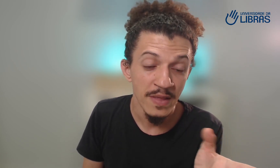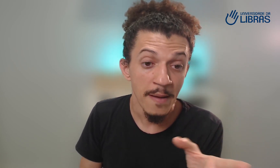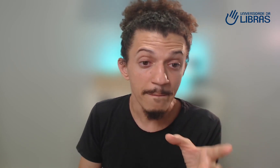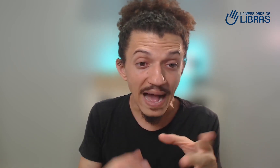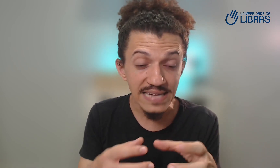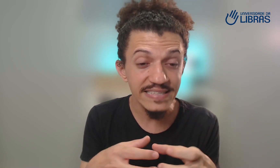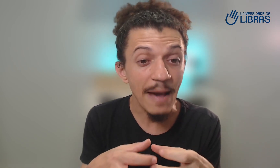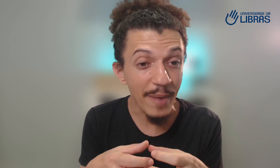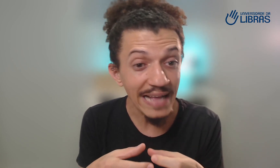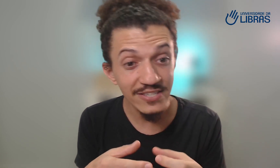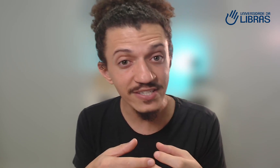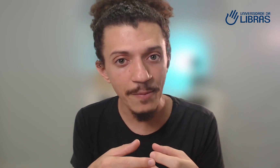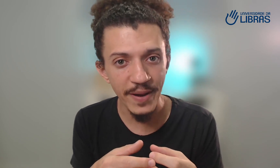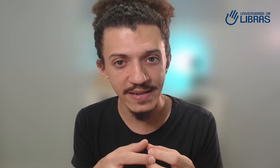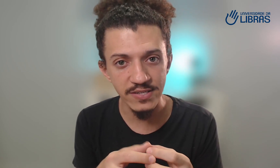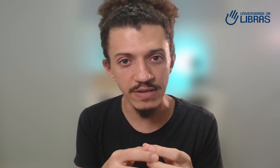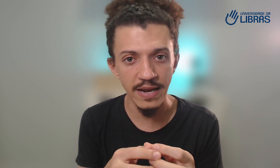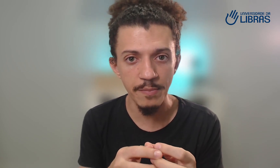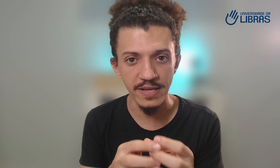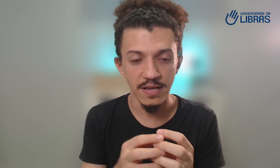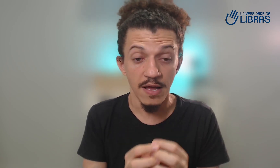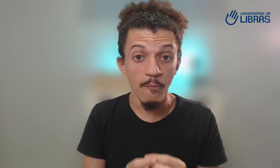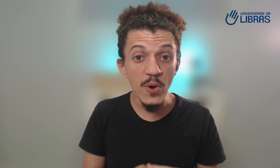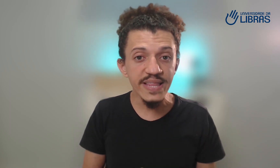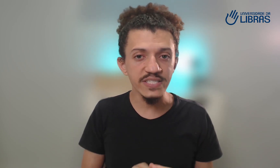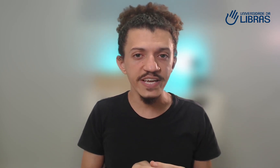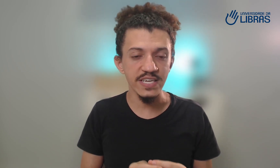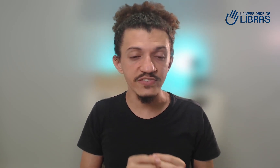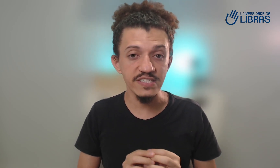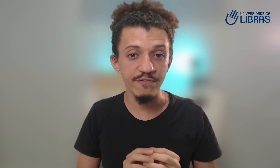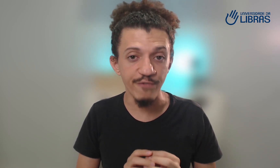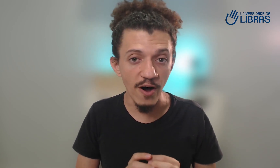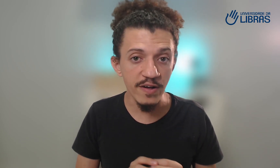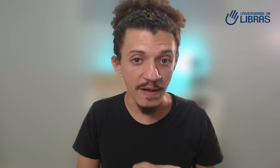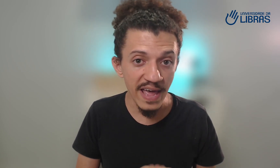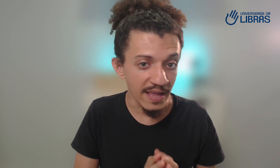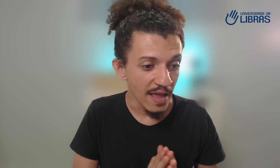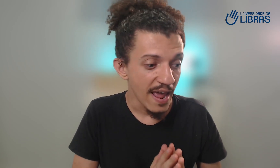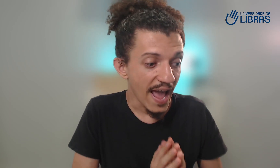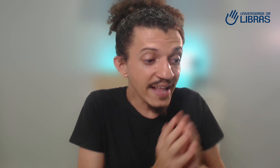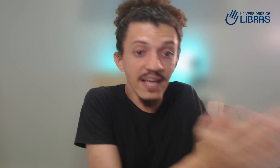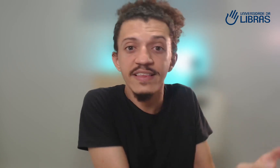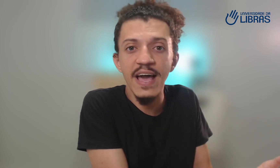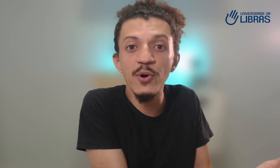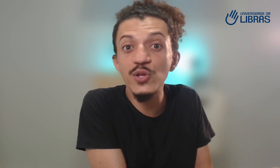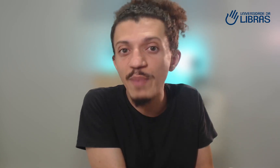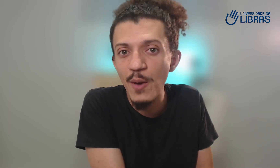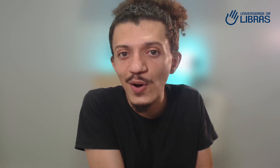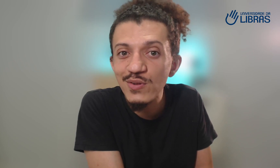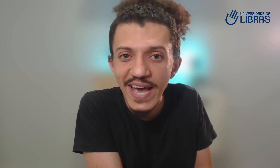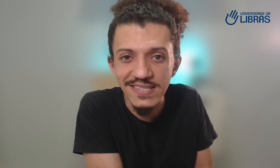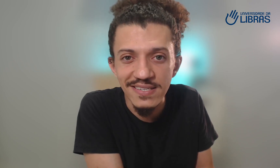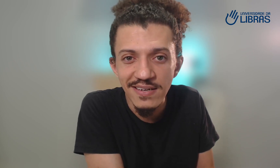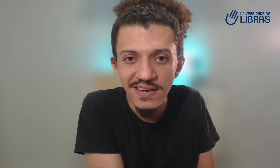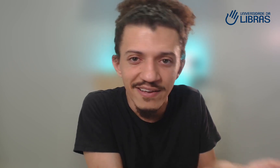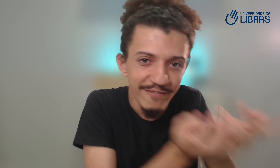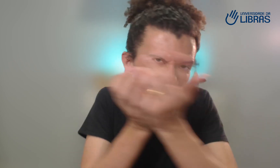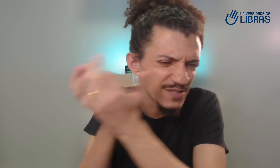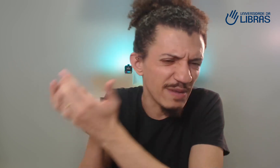Mas, na prática de interpretação da Libras, muita gente, às vezes, se foca em entender muito bem o português. Faz uma